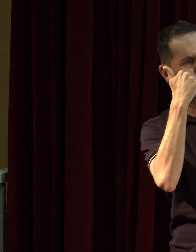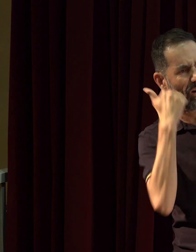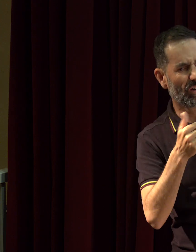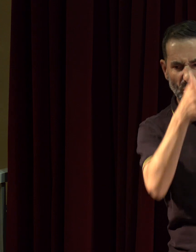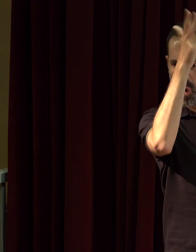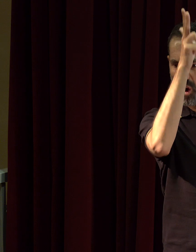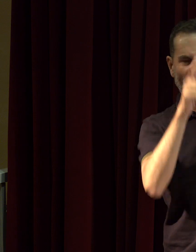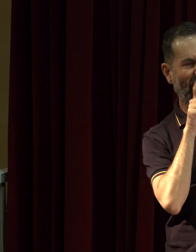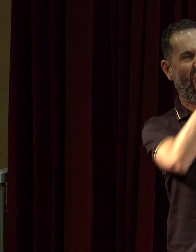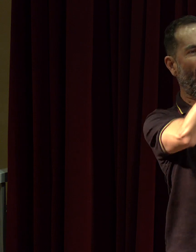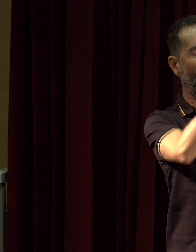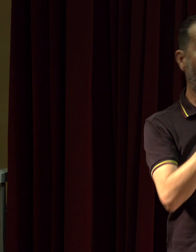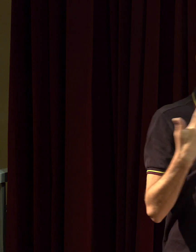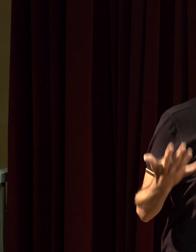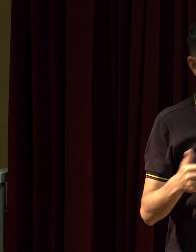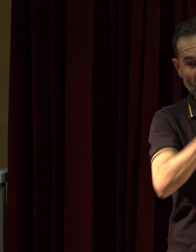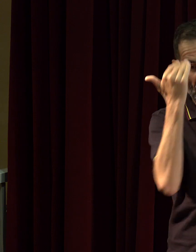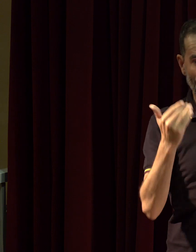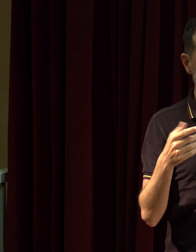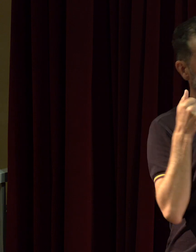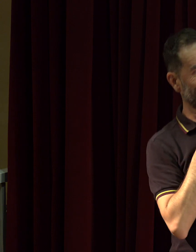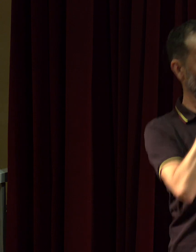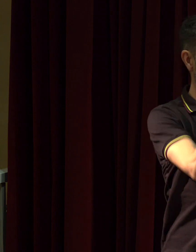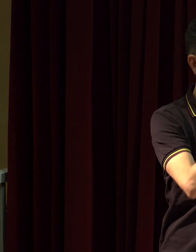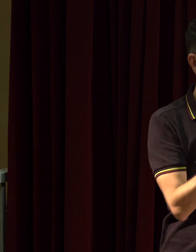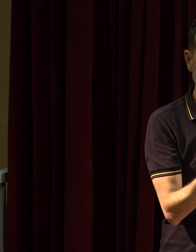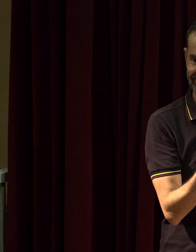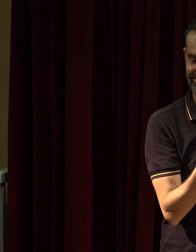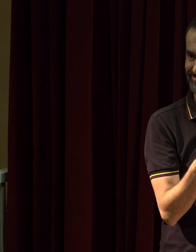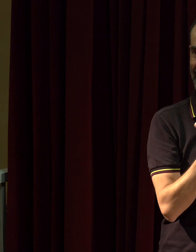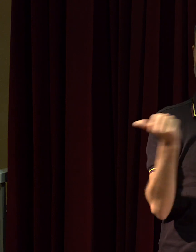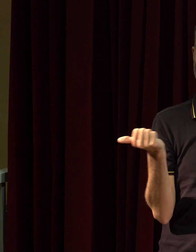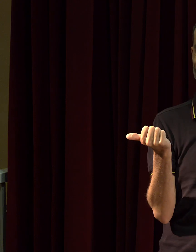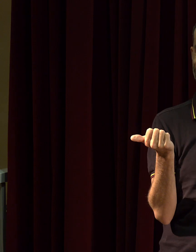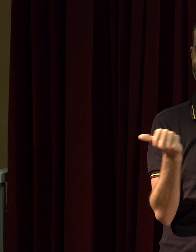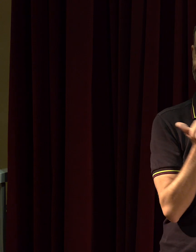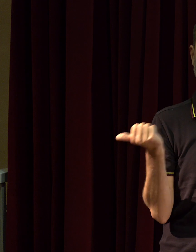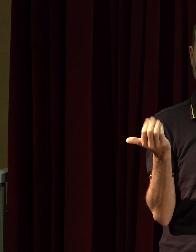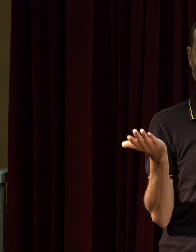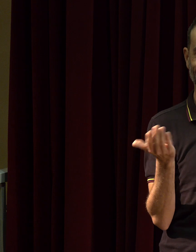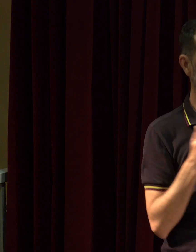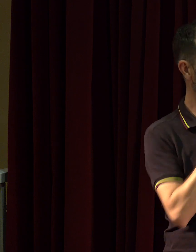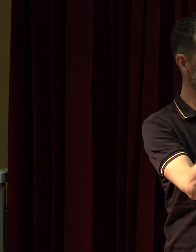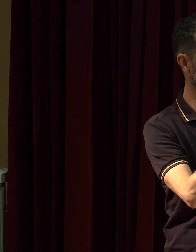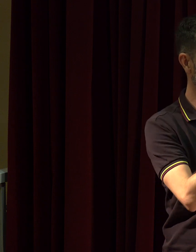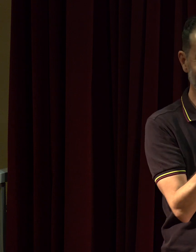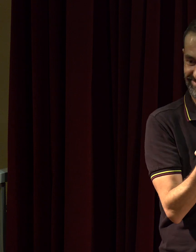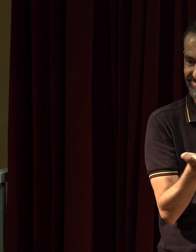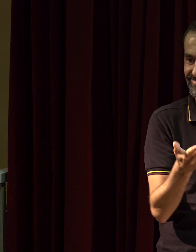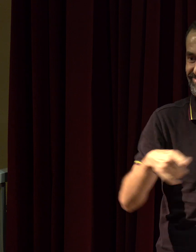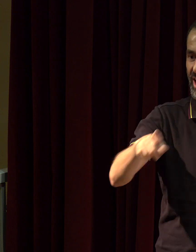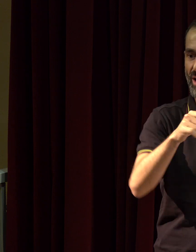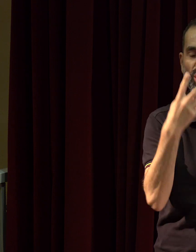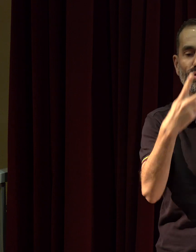par exemple, dans un village à la campagne, on peut être très gêné par le son du coq. Nous, ça va...